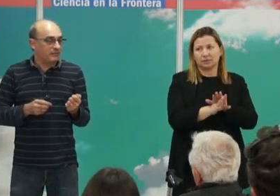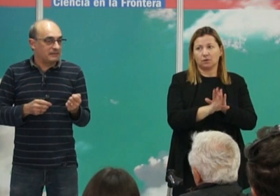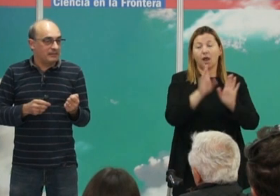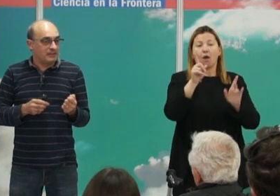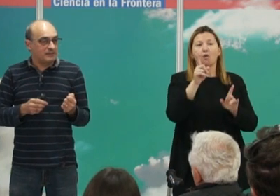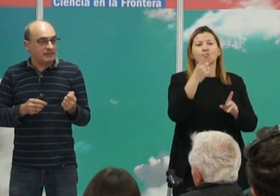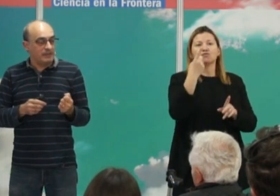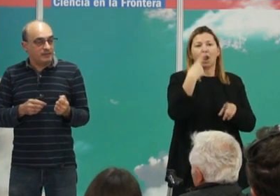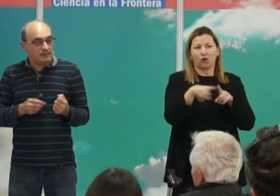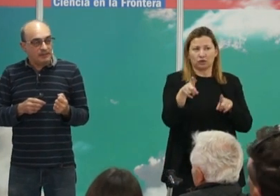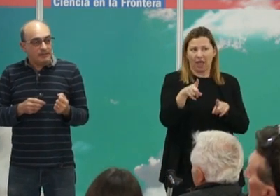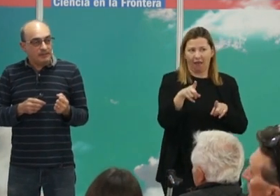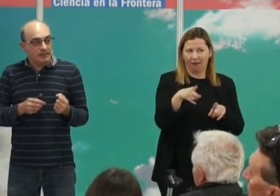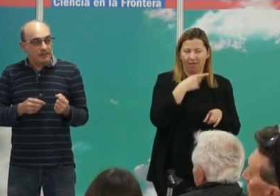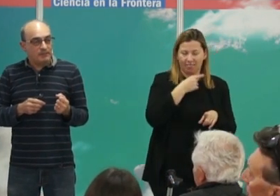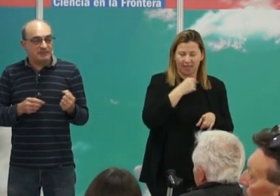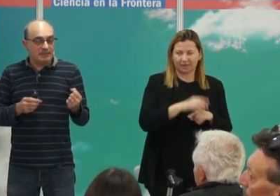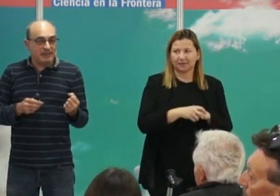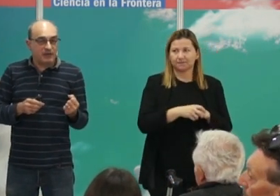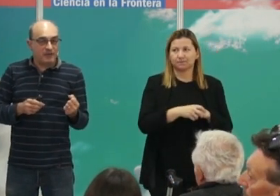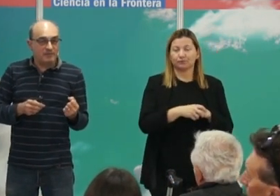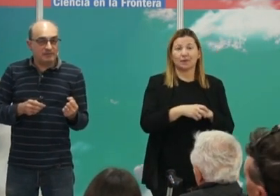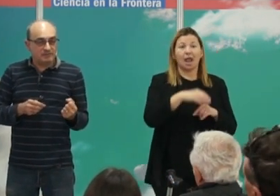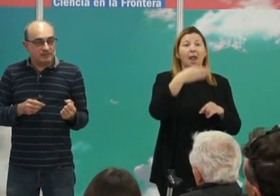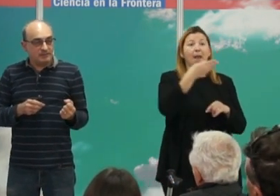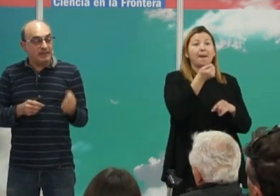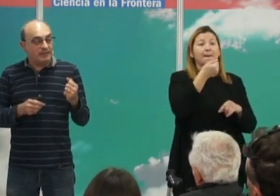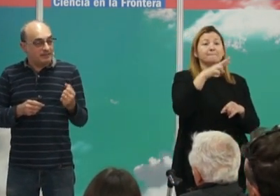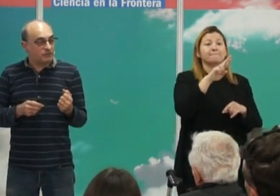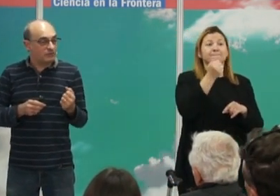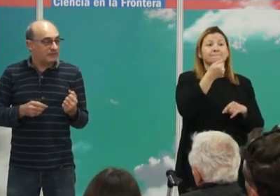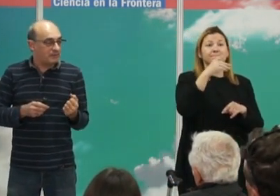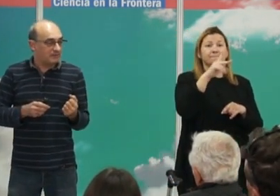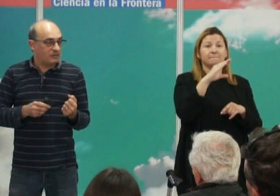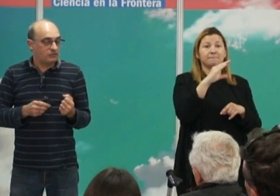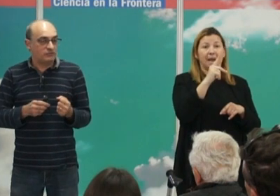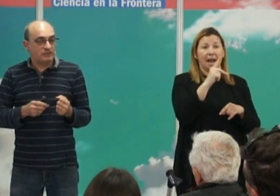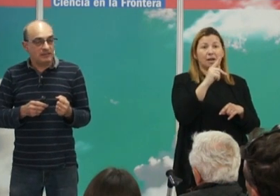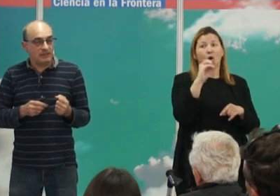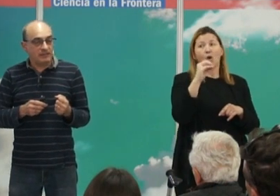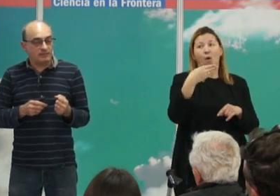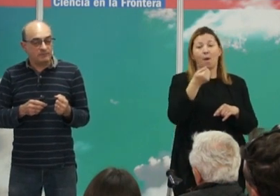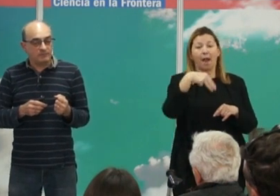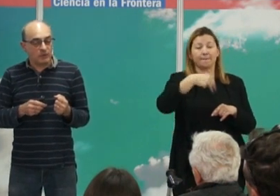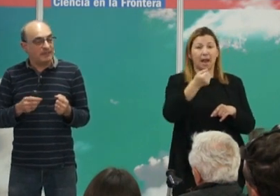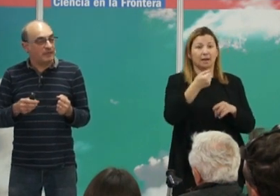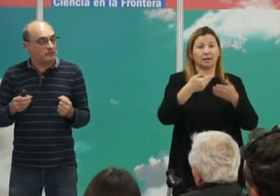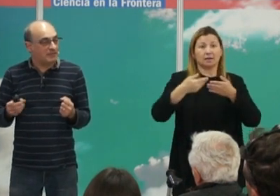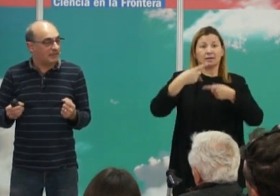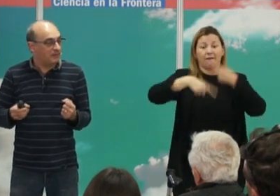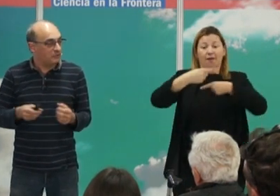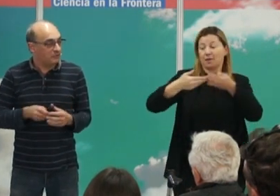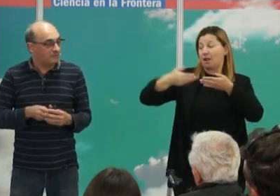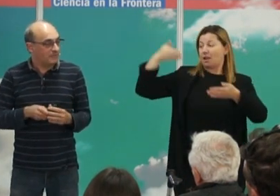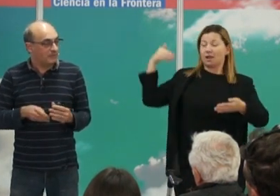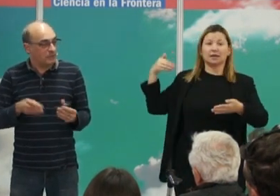una cosa divertida es que el presidente Barack Obama tiene entre sus antepasados propietarios